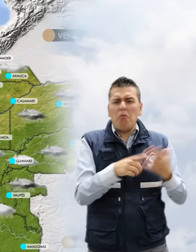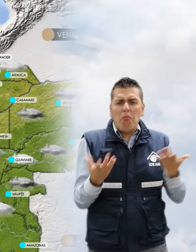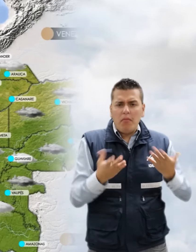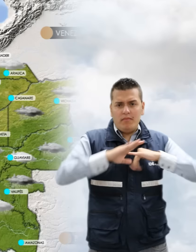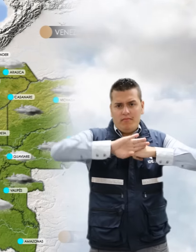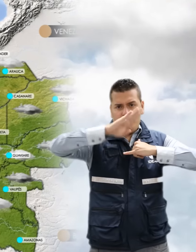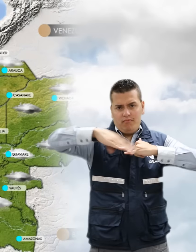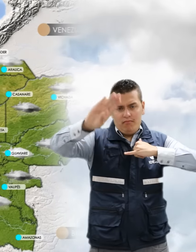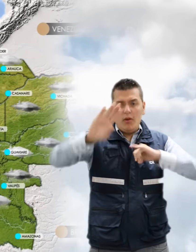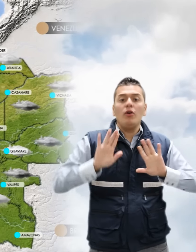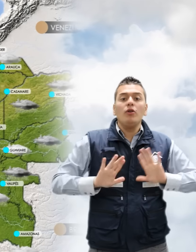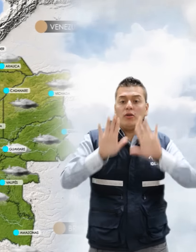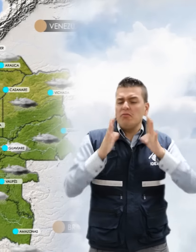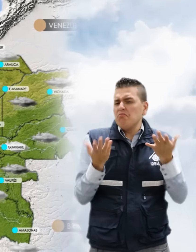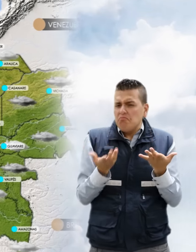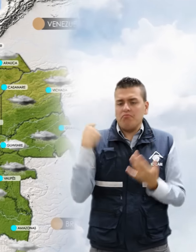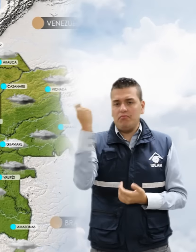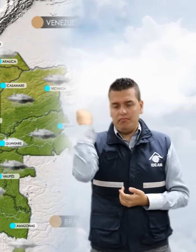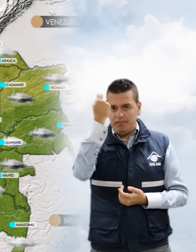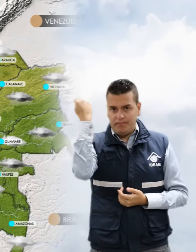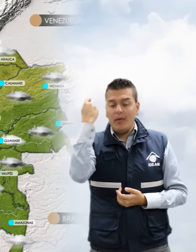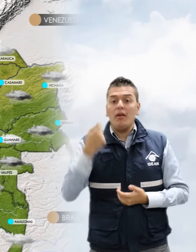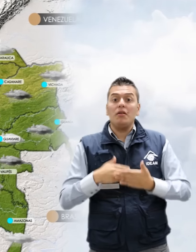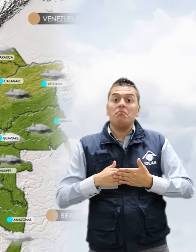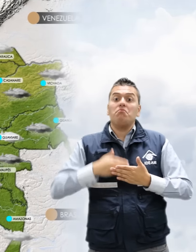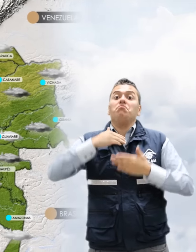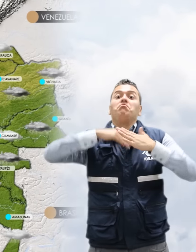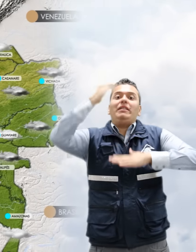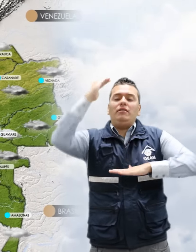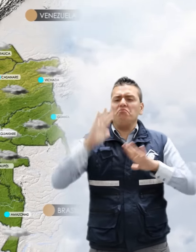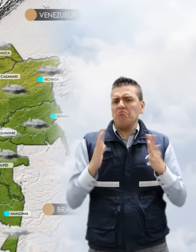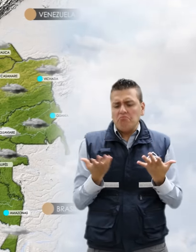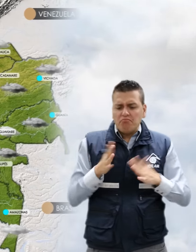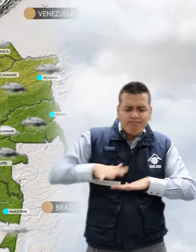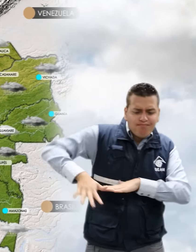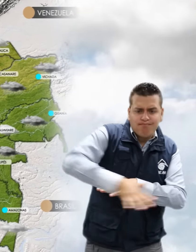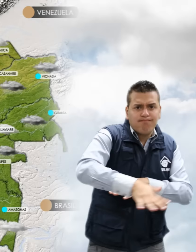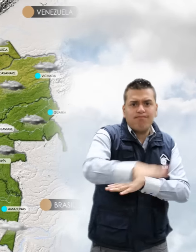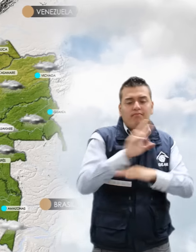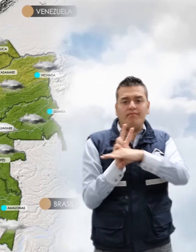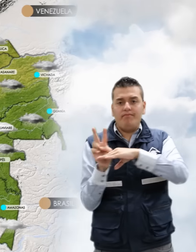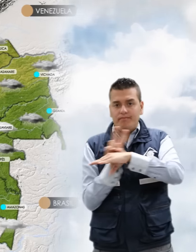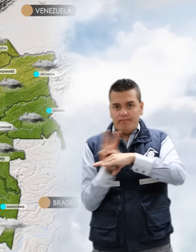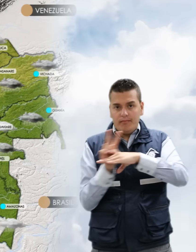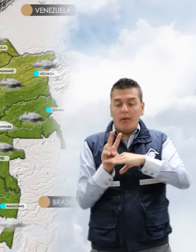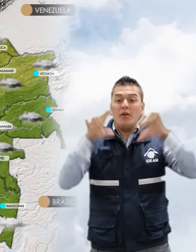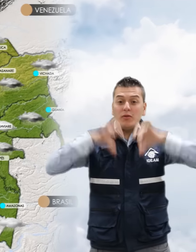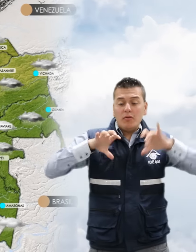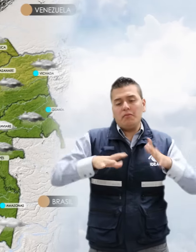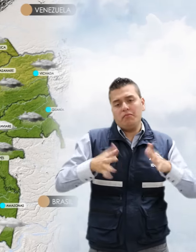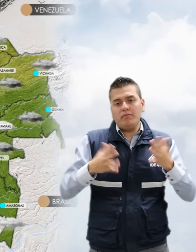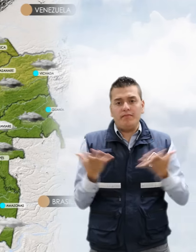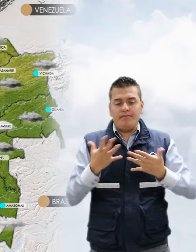a la altura del departamento de Meta, se incrementarán y se extenderán en el departamento de Bichada y se presentarán lluvias de carácter